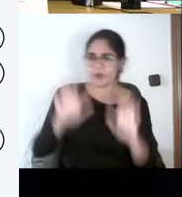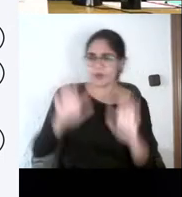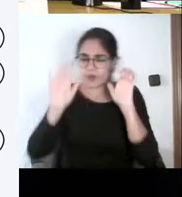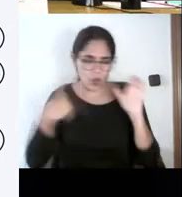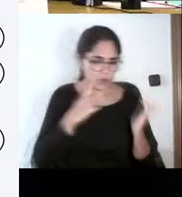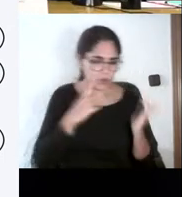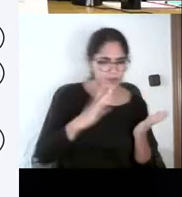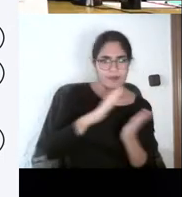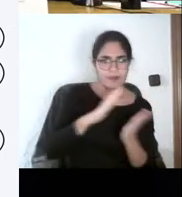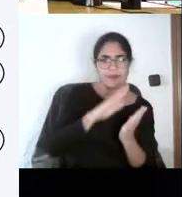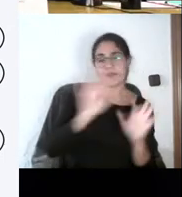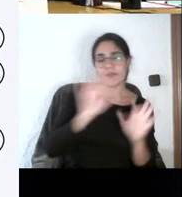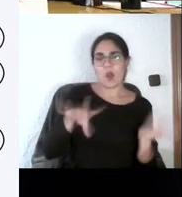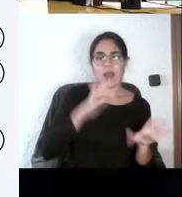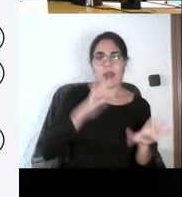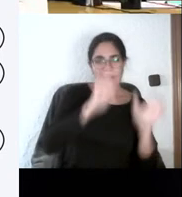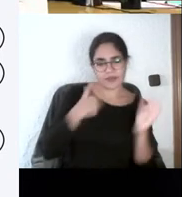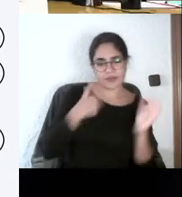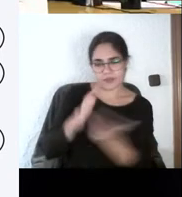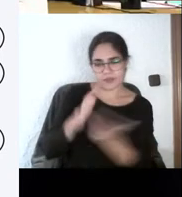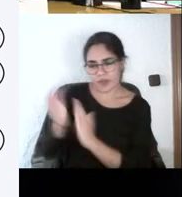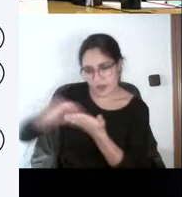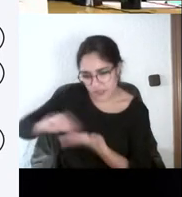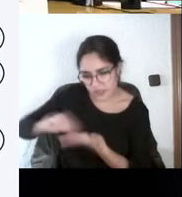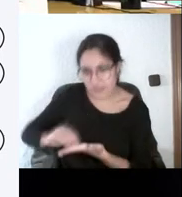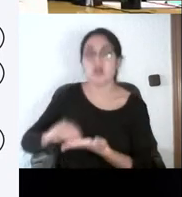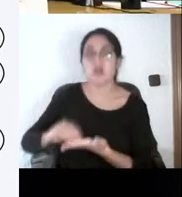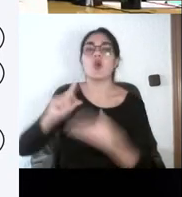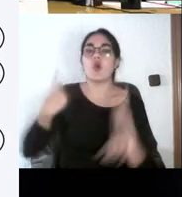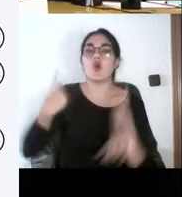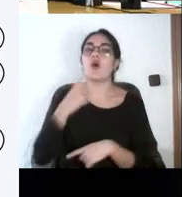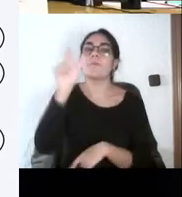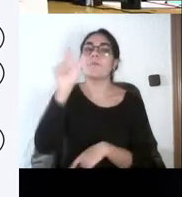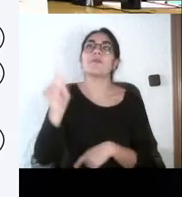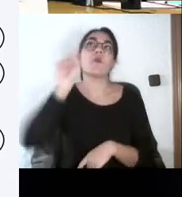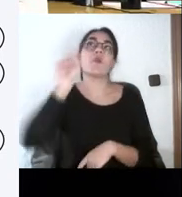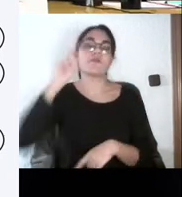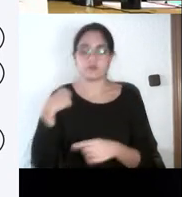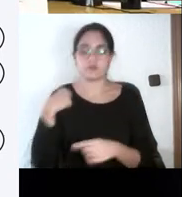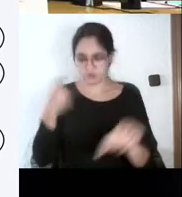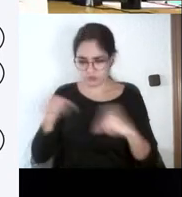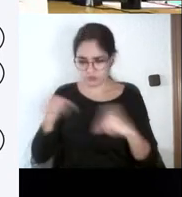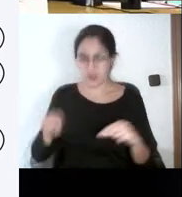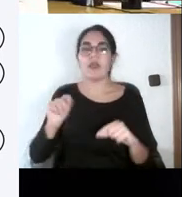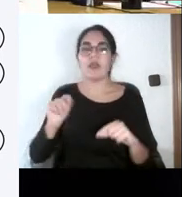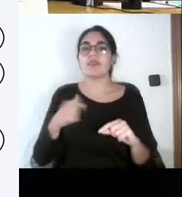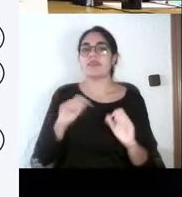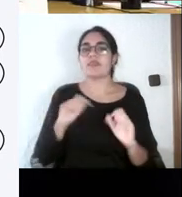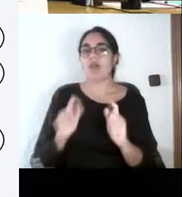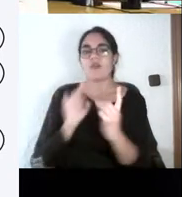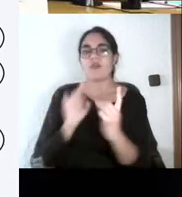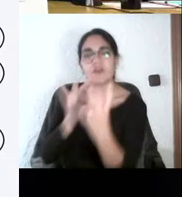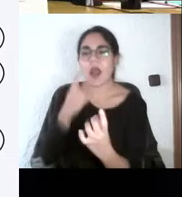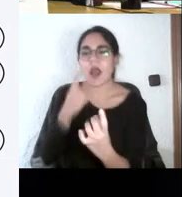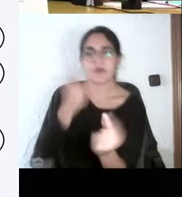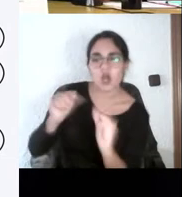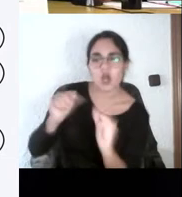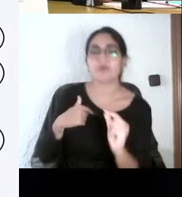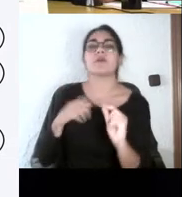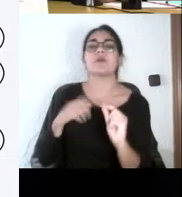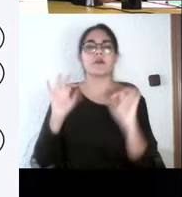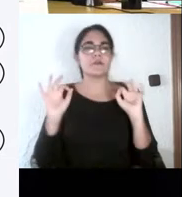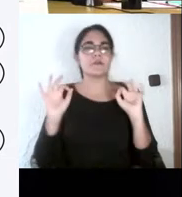efectivamente y ves qué has hecho bien, qué has hecho mal y aprendes de eso y entonces mejoras y continúas. Eso sería lo ideal.